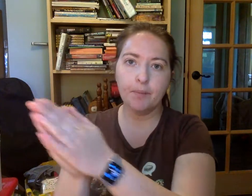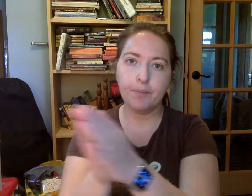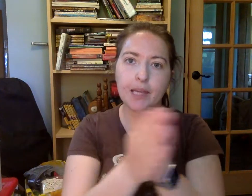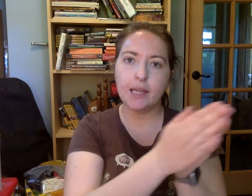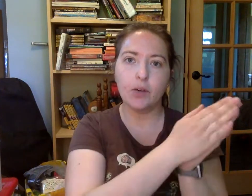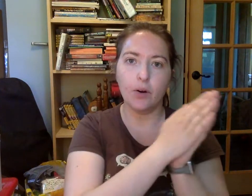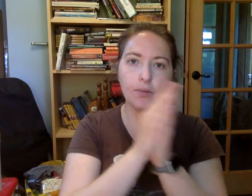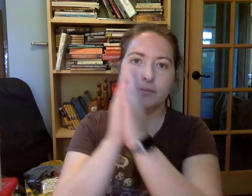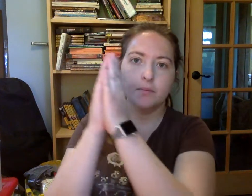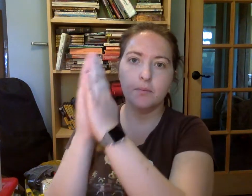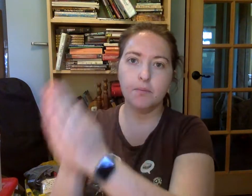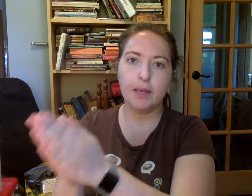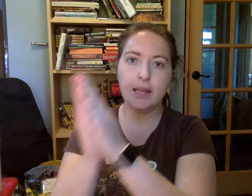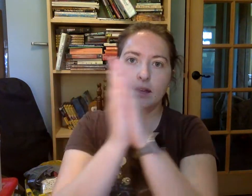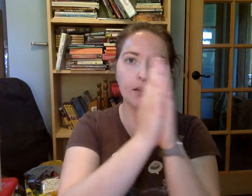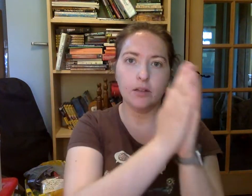Pío. Pío.